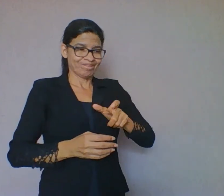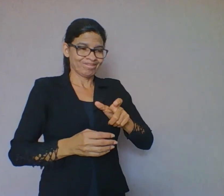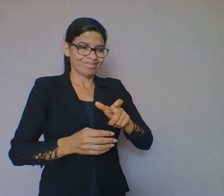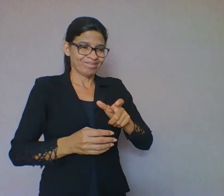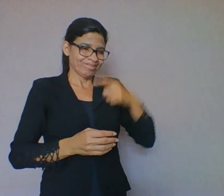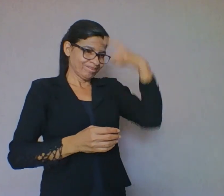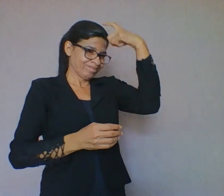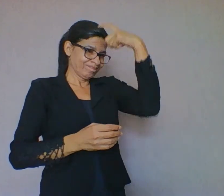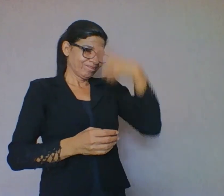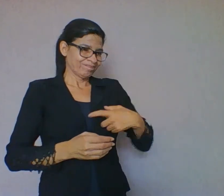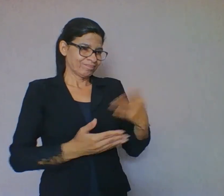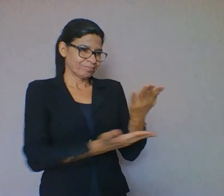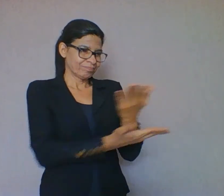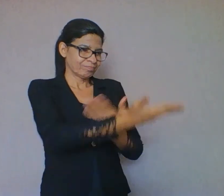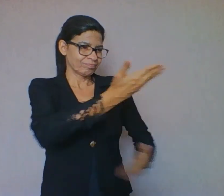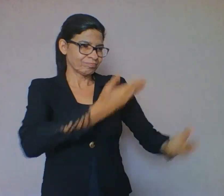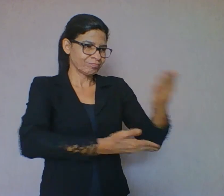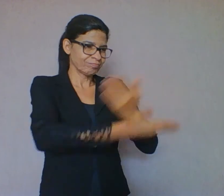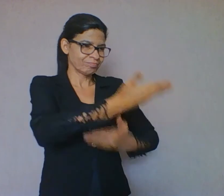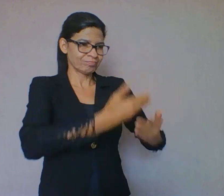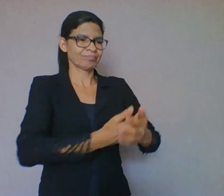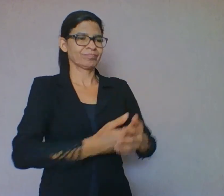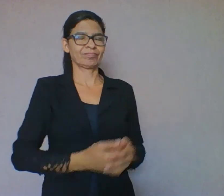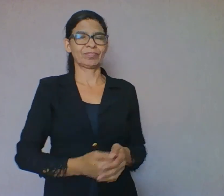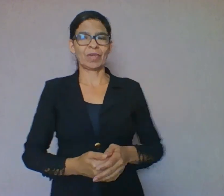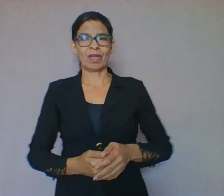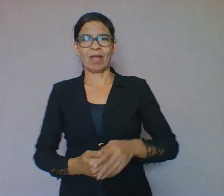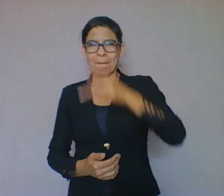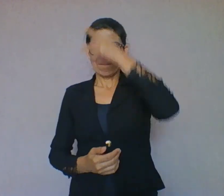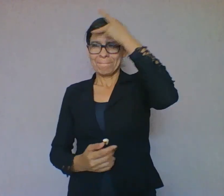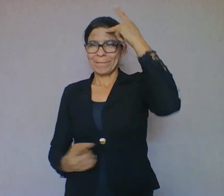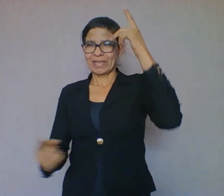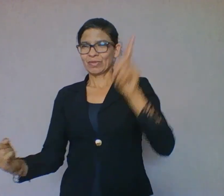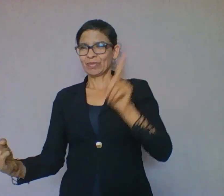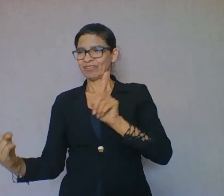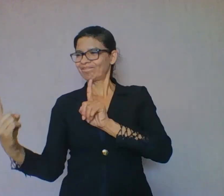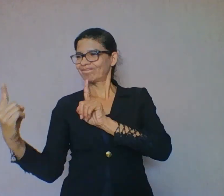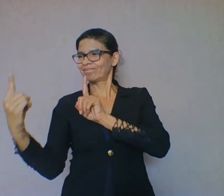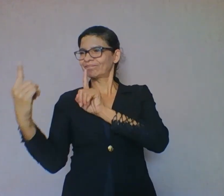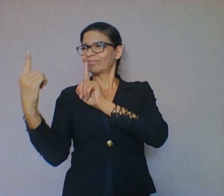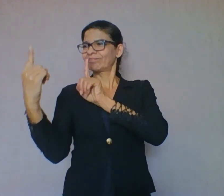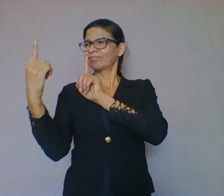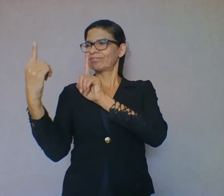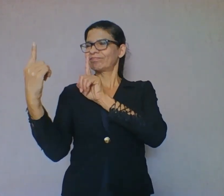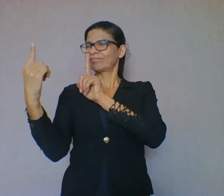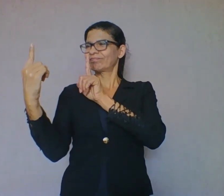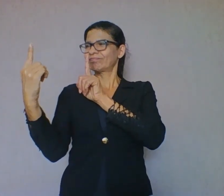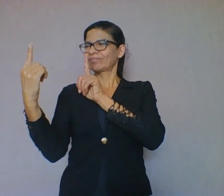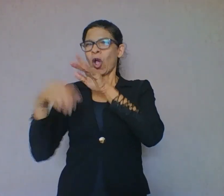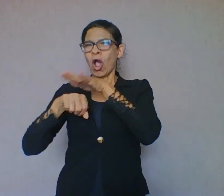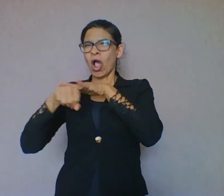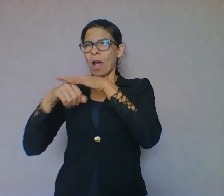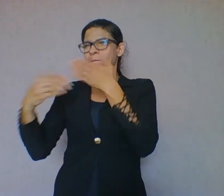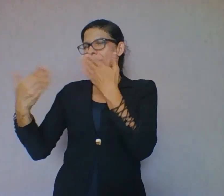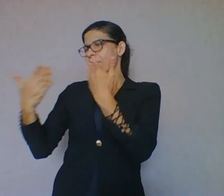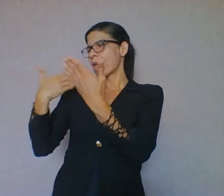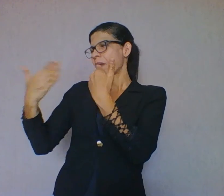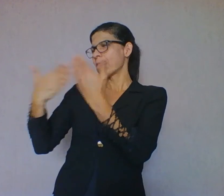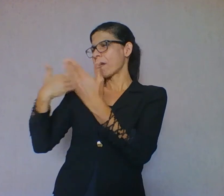pessoas quando conversam face a face, porque na conversa o falante não só pode utilizar palavras, como também